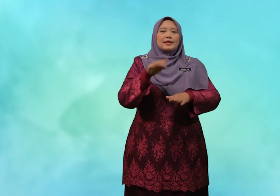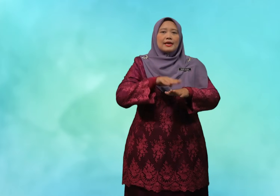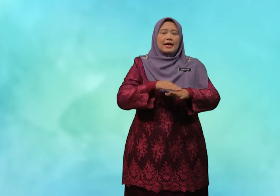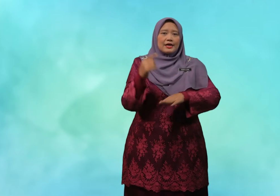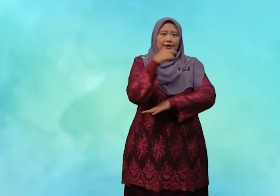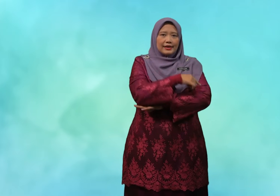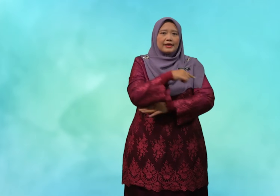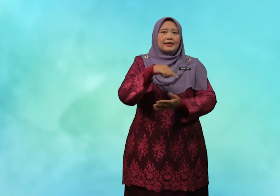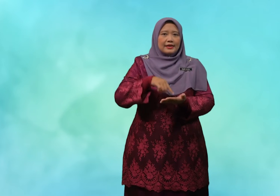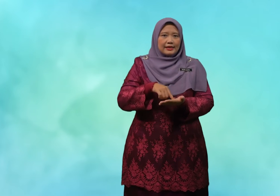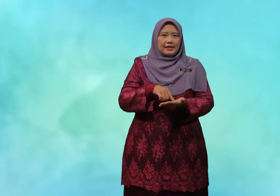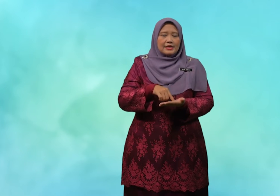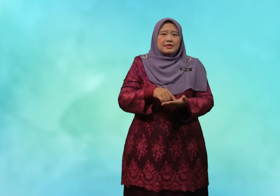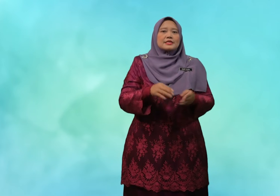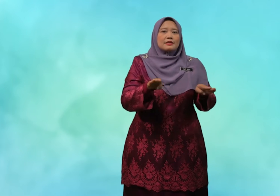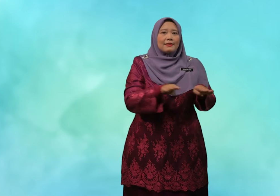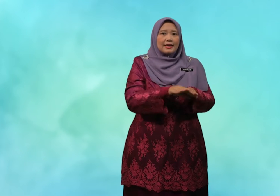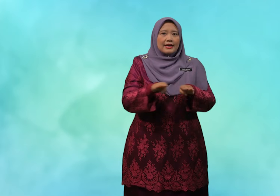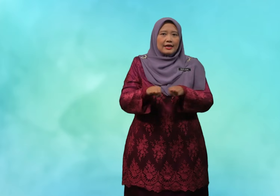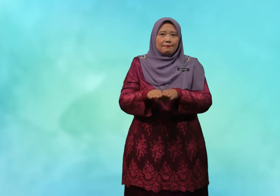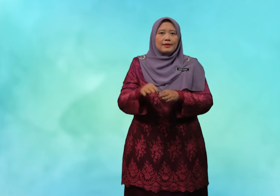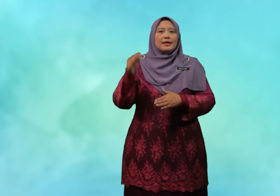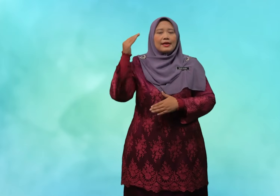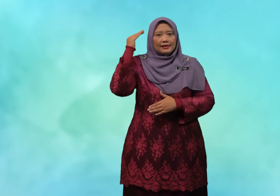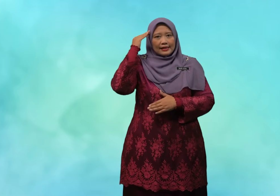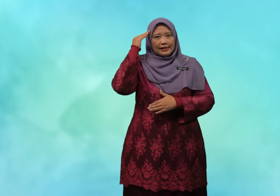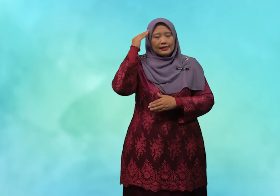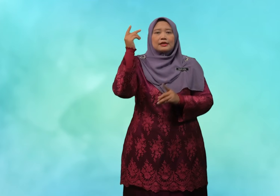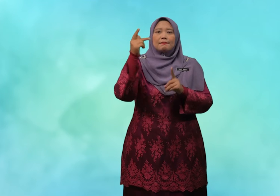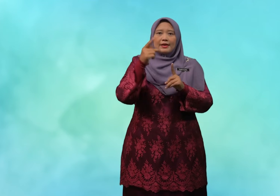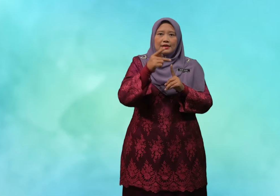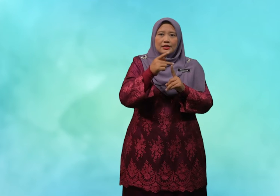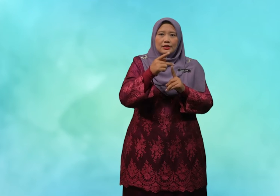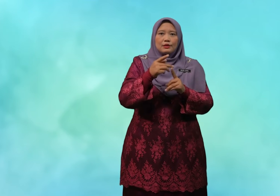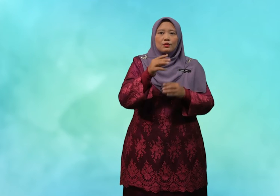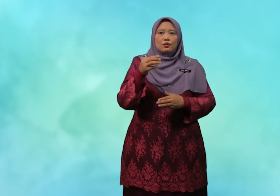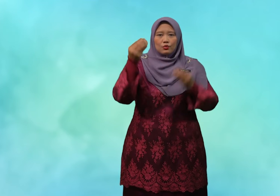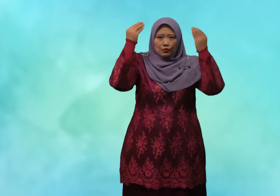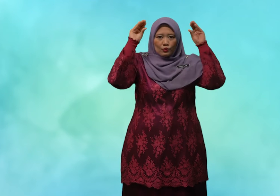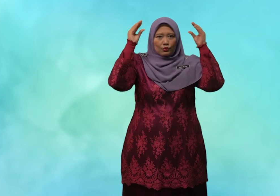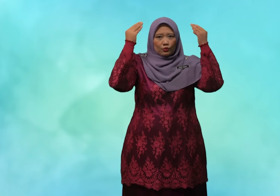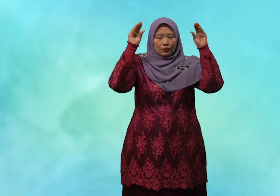hari ini, sebagai peringatan kepada guru-guru,